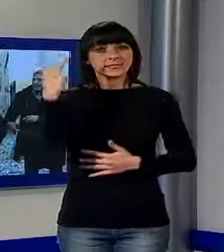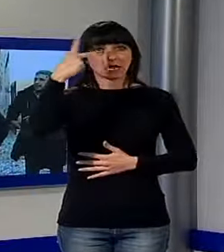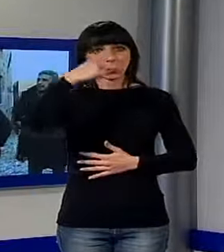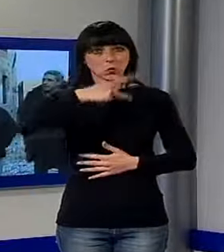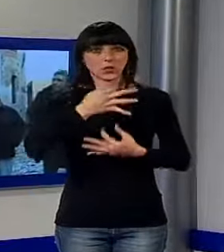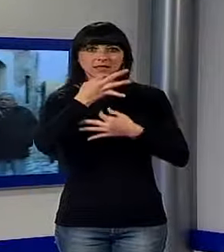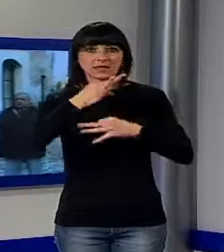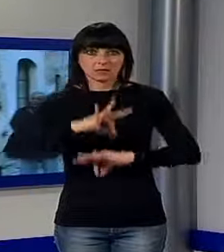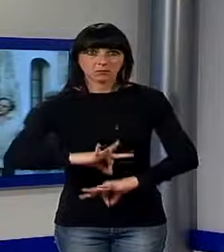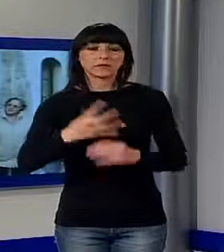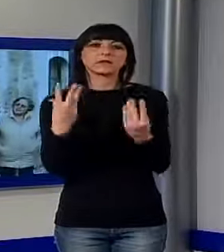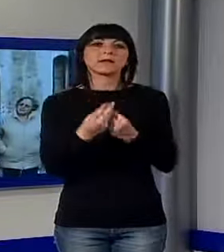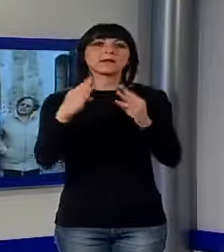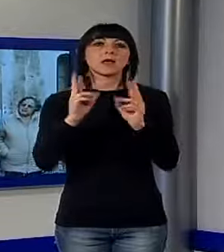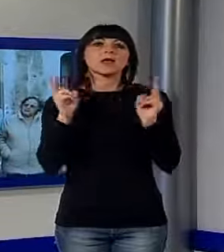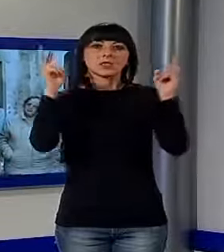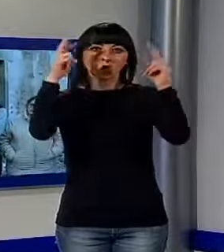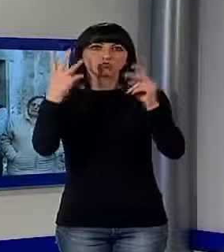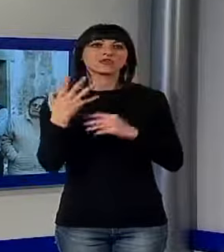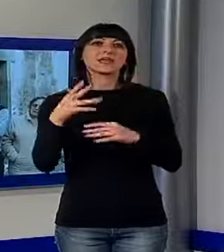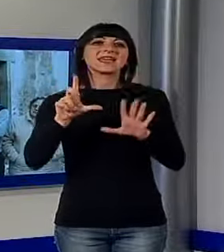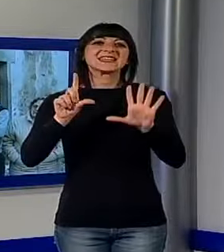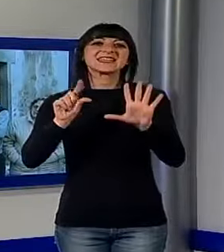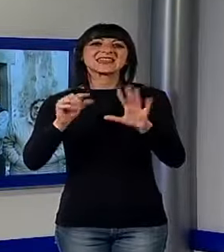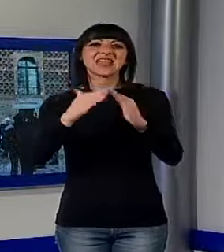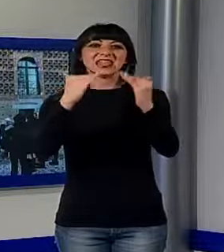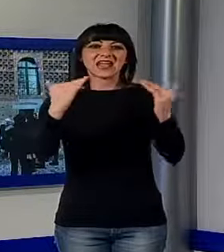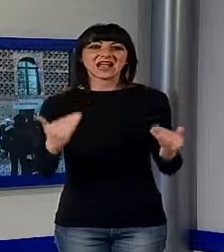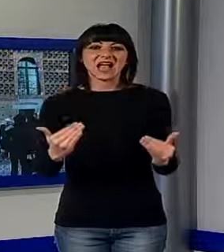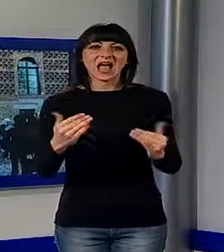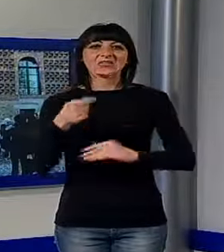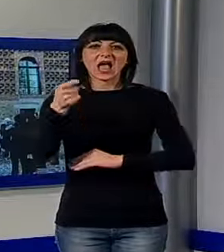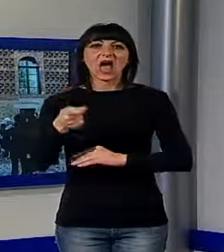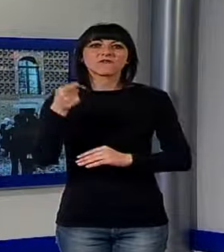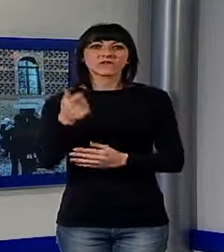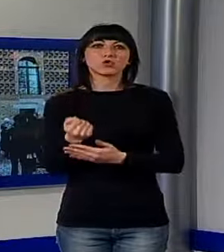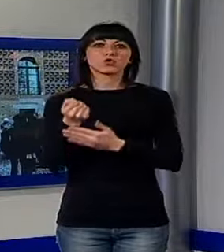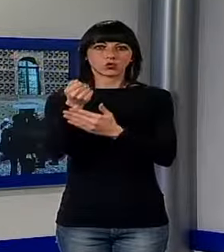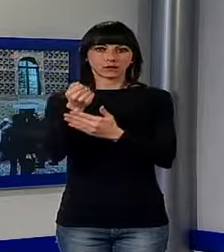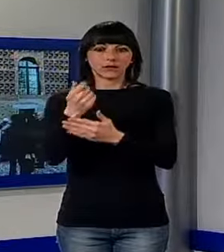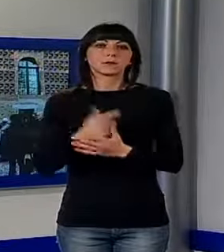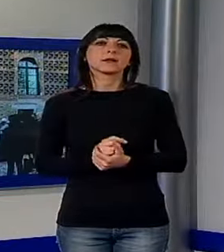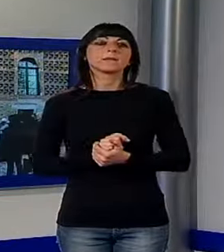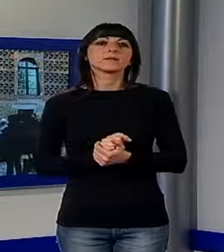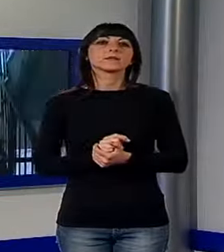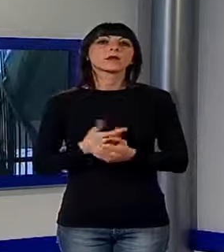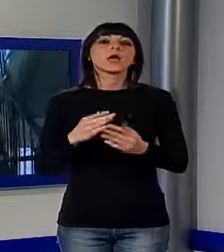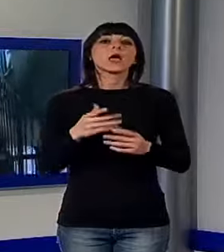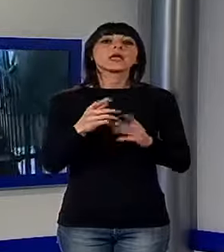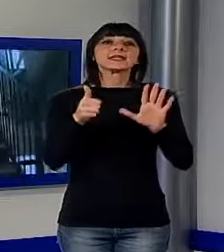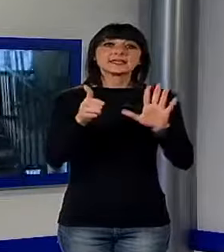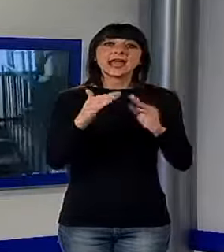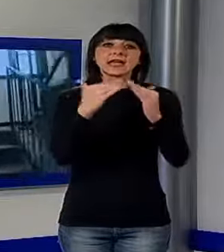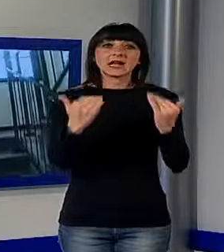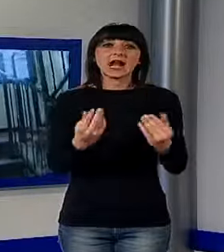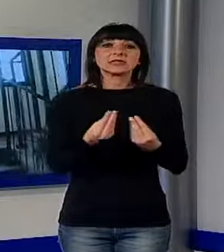disposizione, in collaborazione con la diocesi, circa 70 alloggi a canone sostenibile. Sei di queste unità abitative sono state